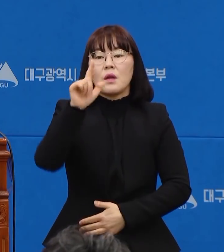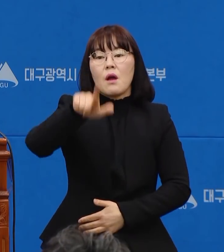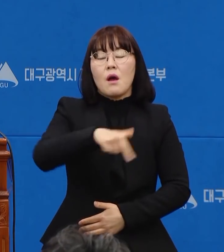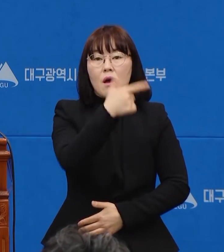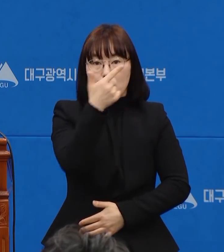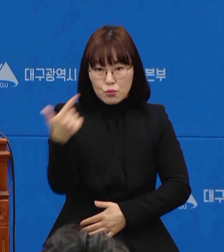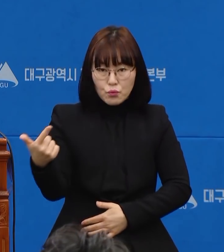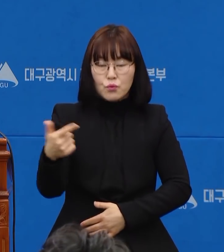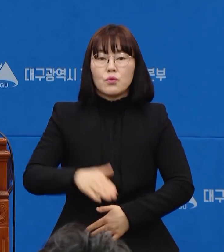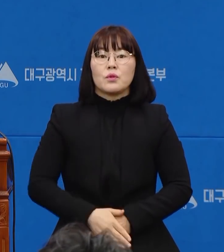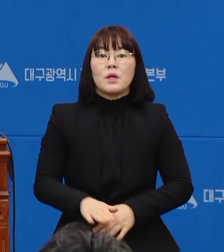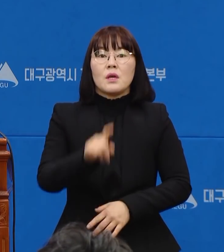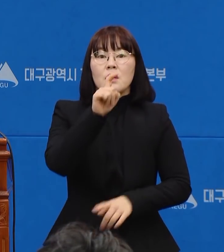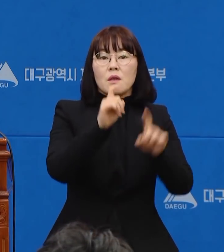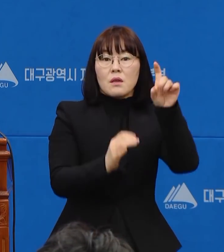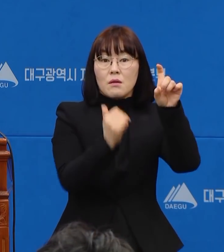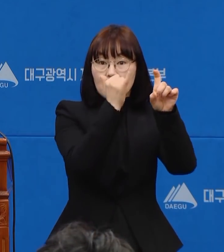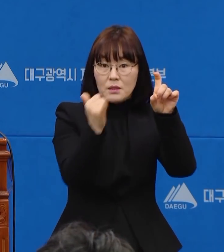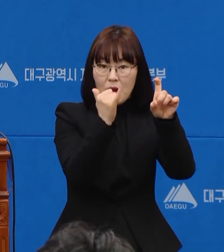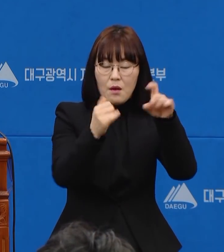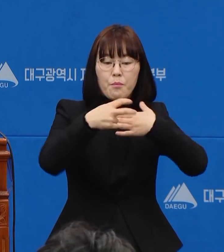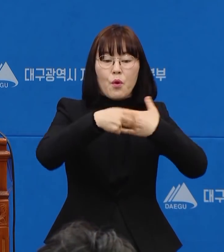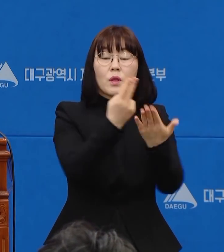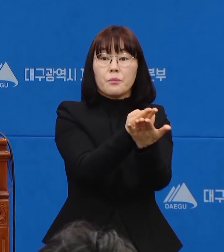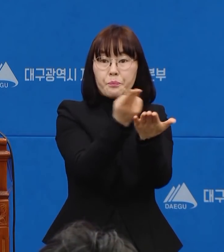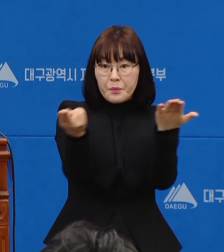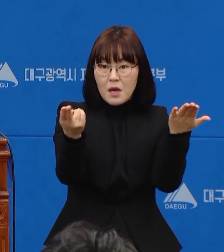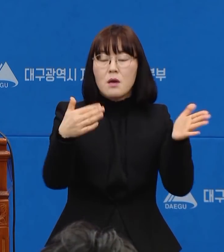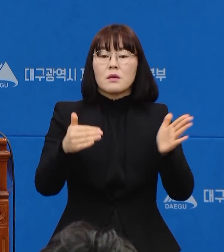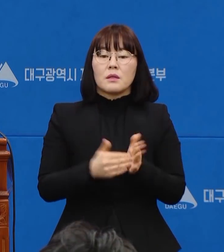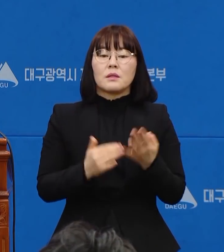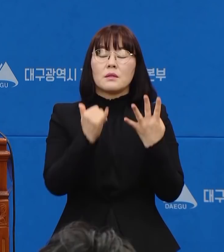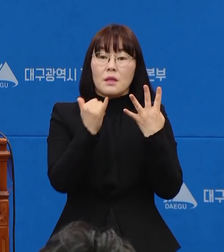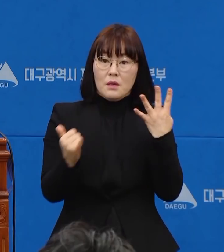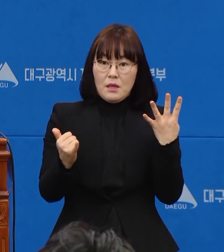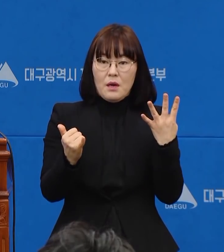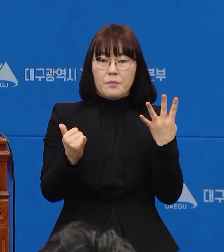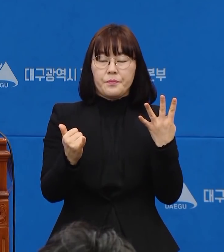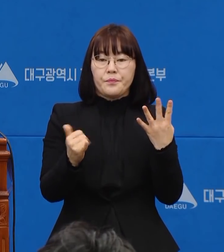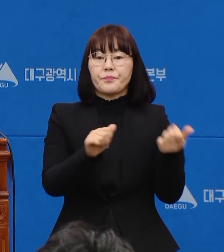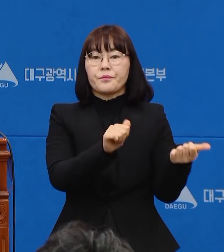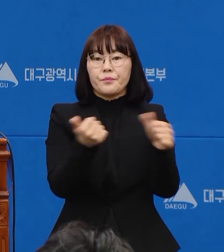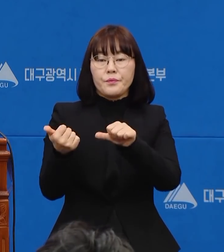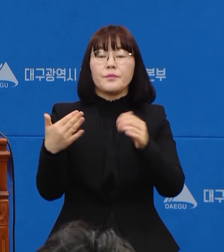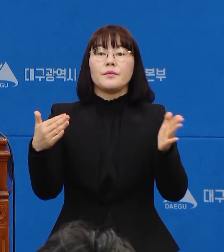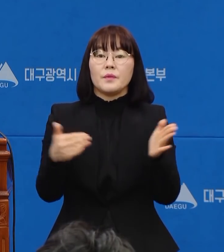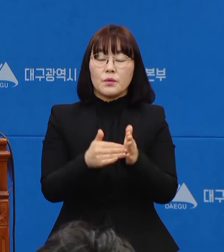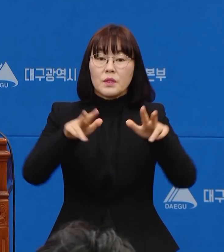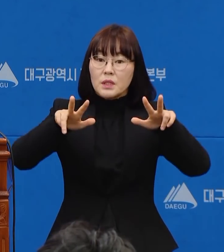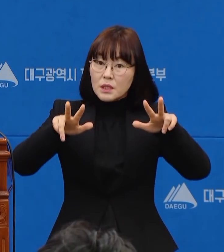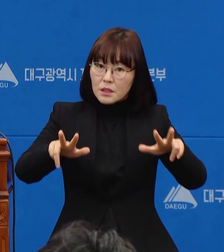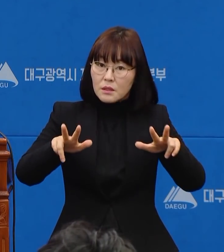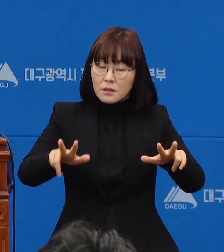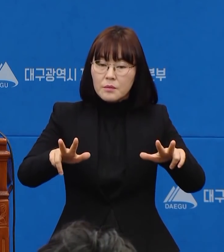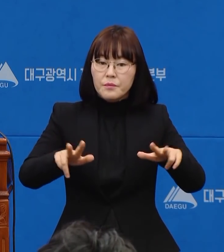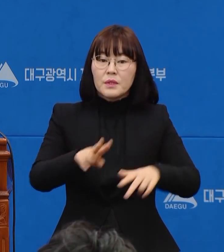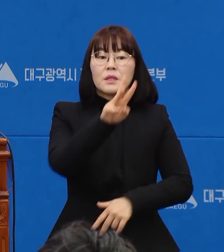동안 10명의 환자가 퇴원하고 4분의 환자가 사망하여 현재까지